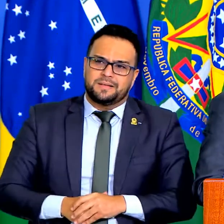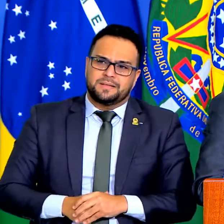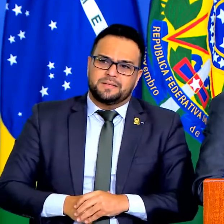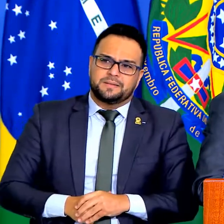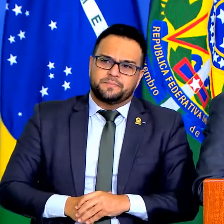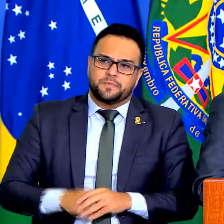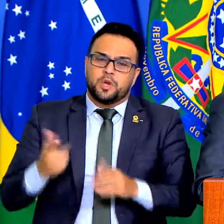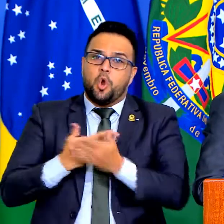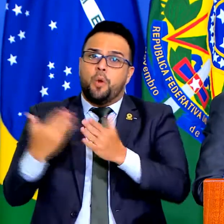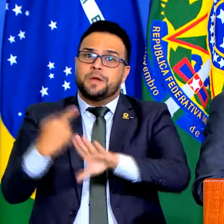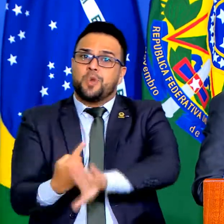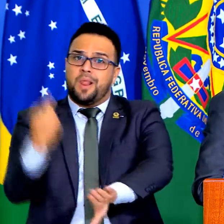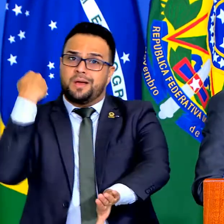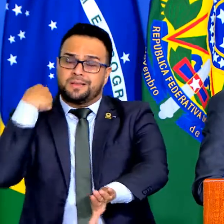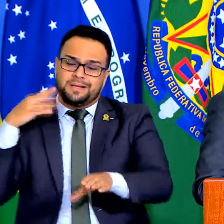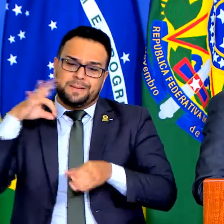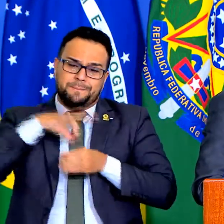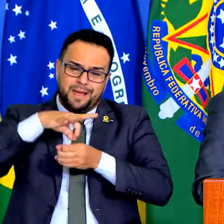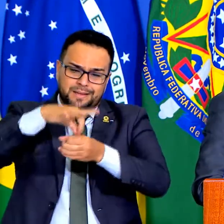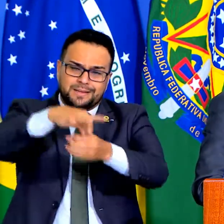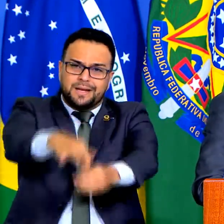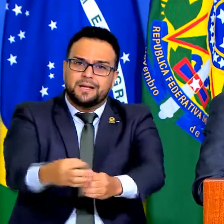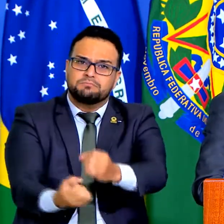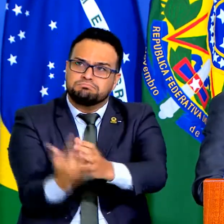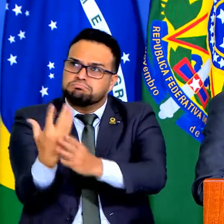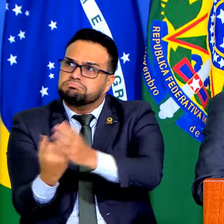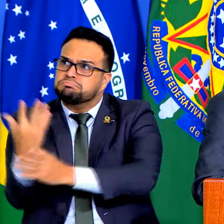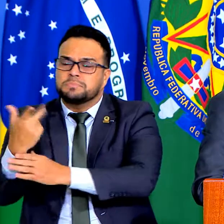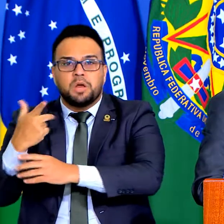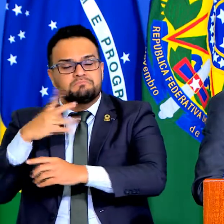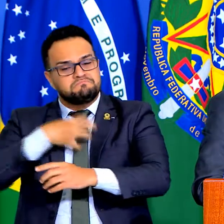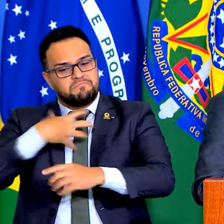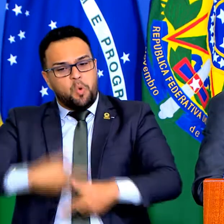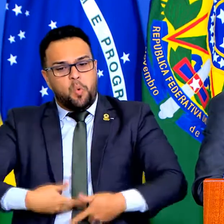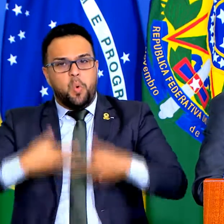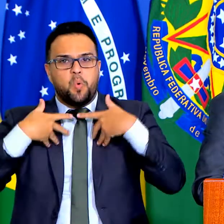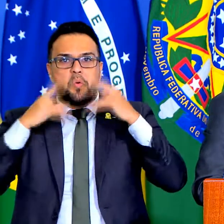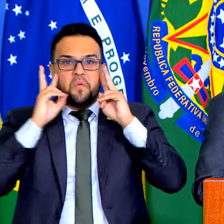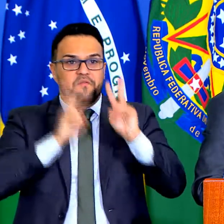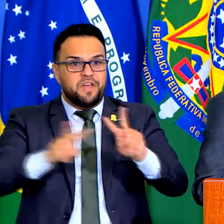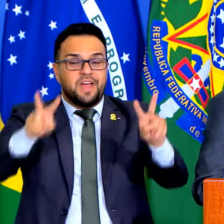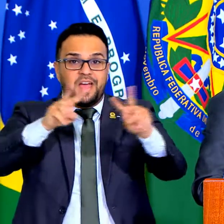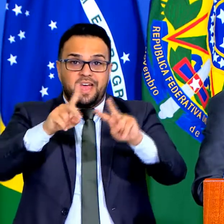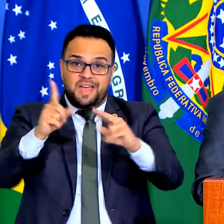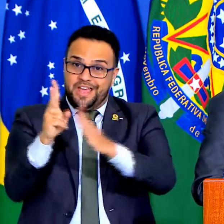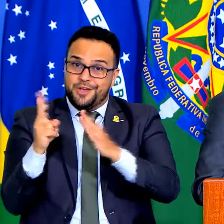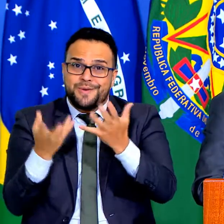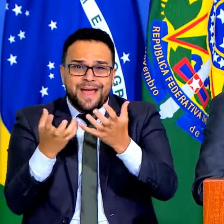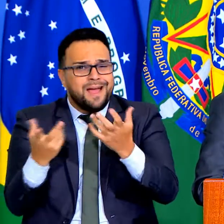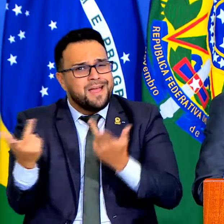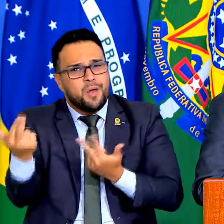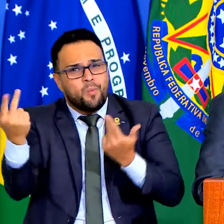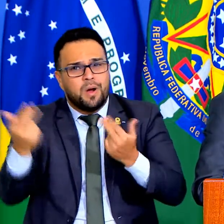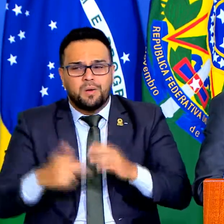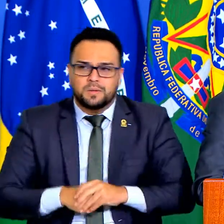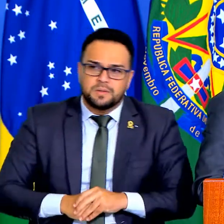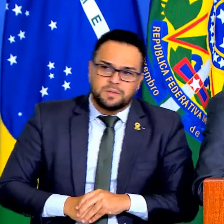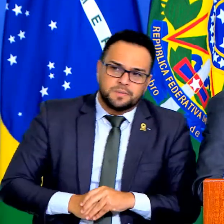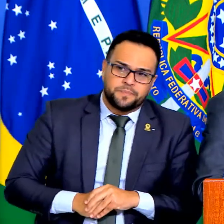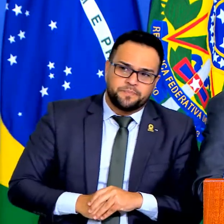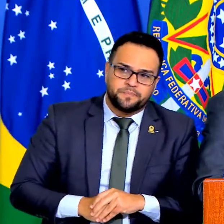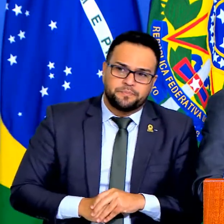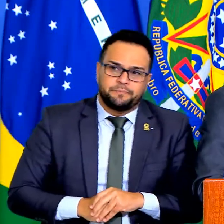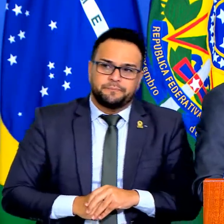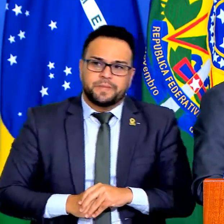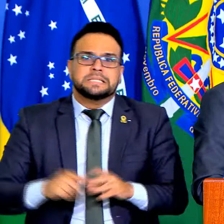plantando no Brasil, dá orgulho de vê-los, depois tivemos os baiquiris, agora